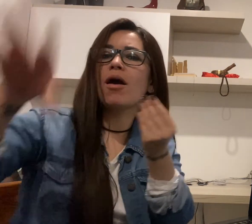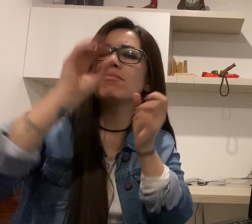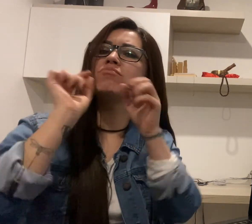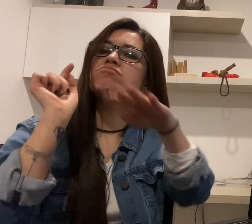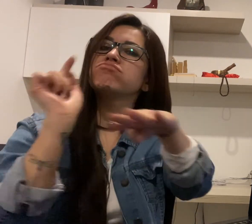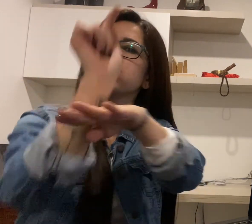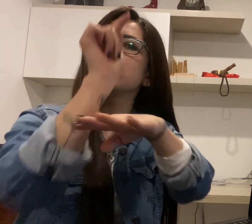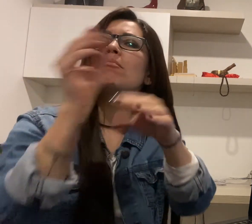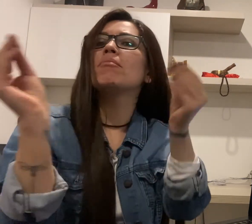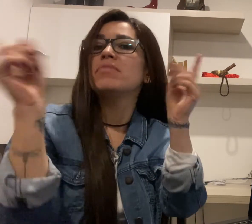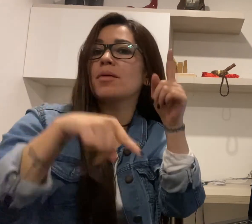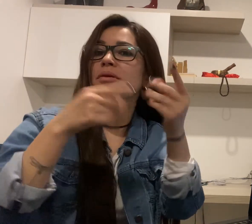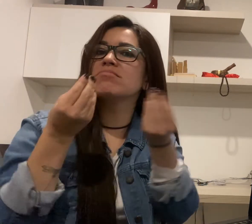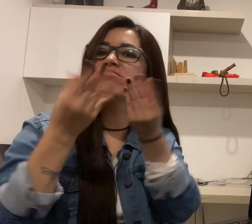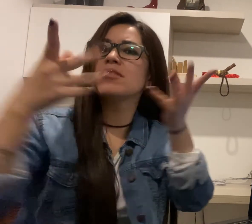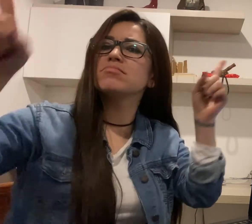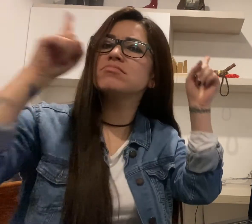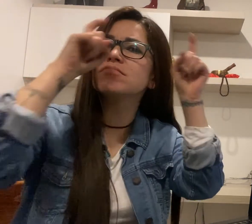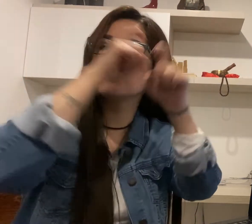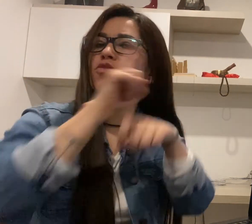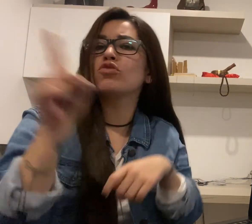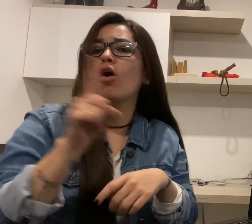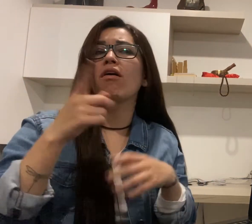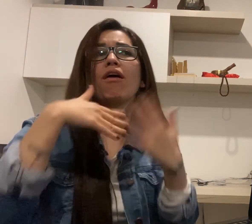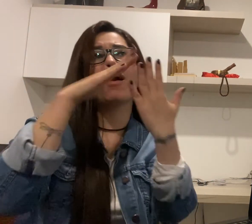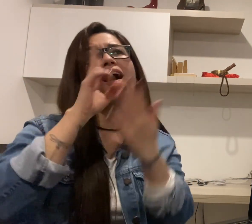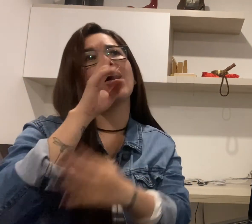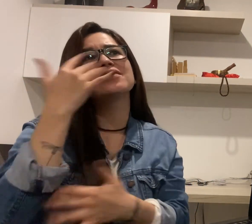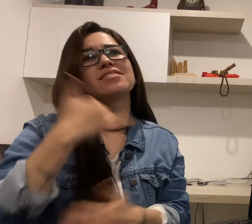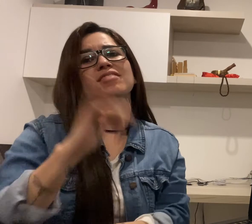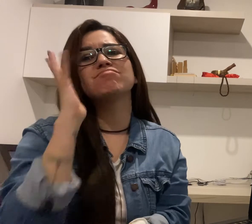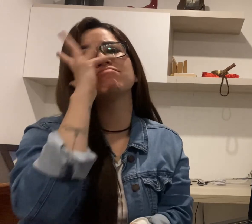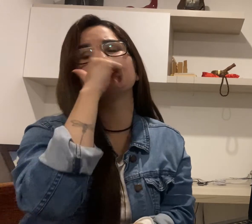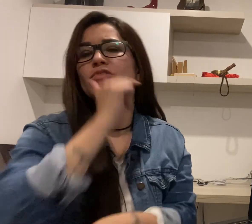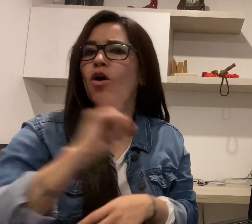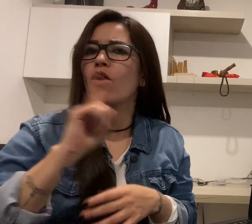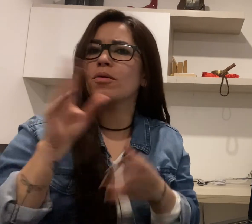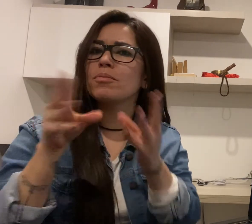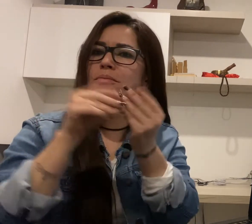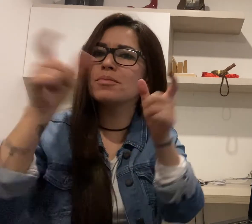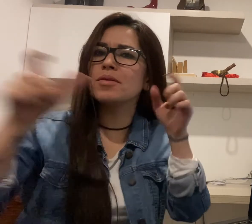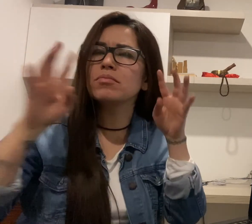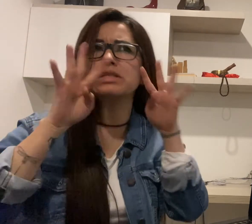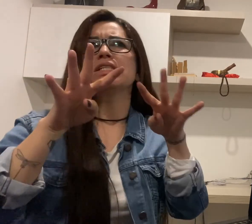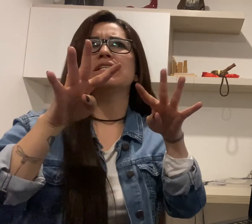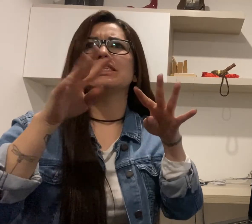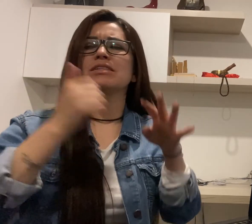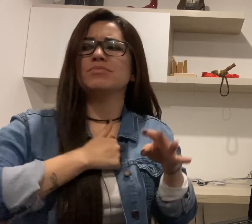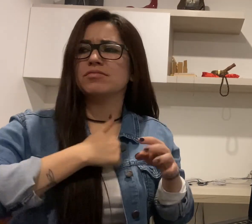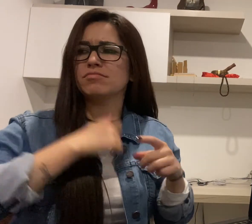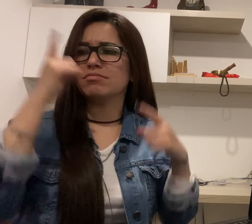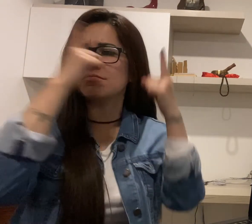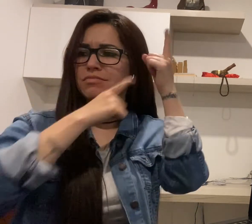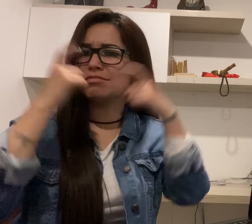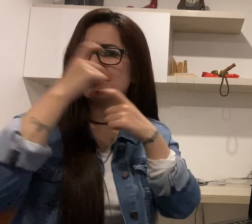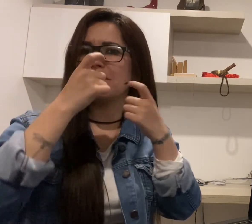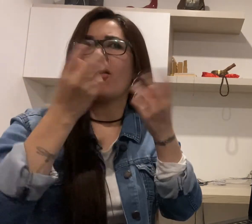propios, y además, el arte, como hemos visto, se vuelve una forma de poder transformar